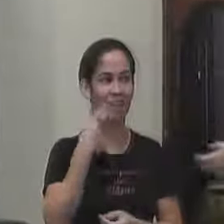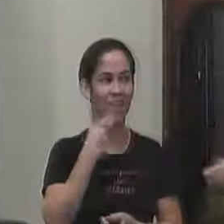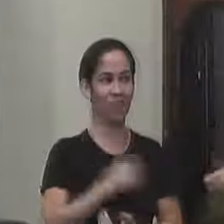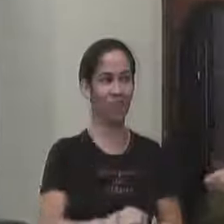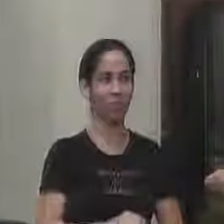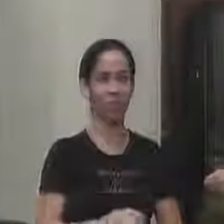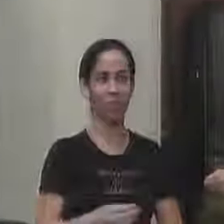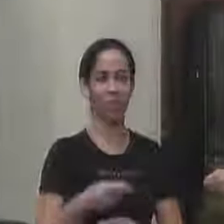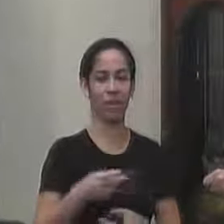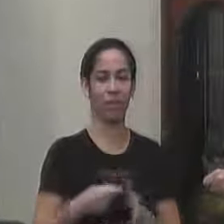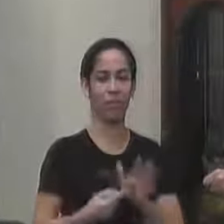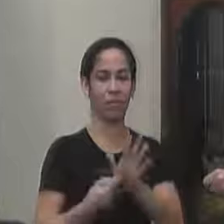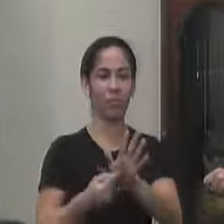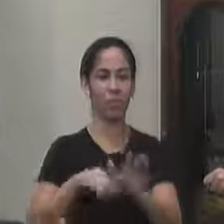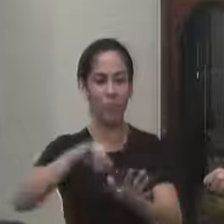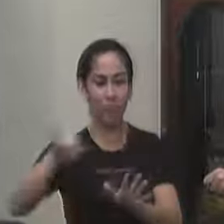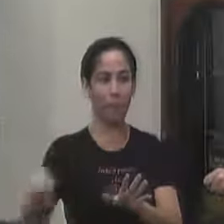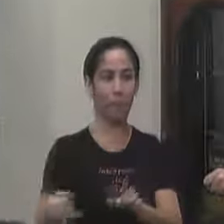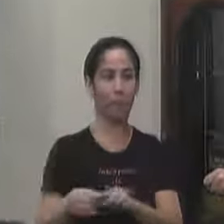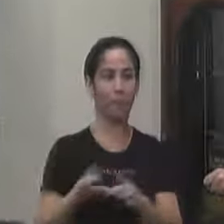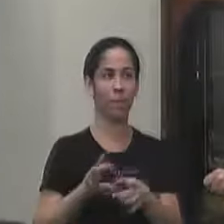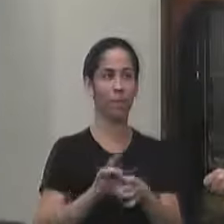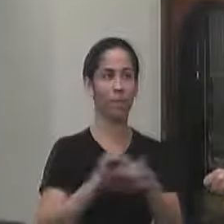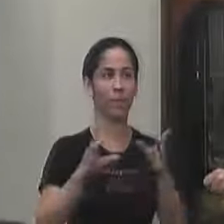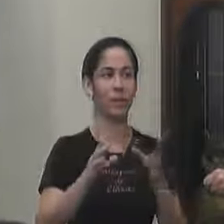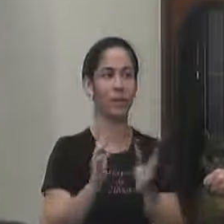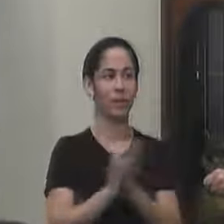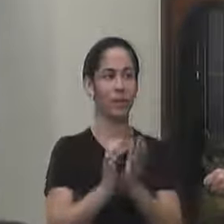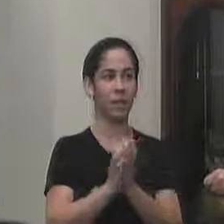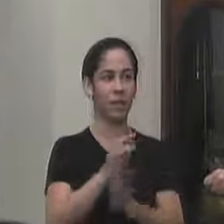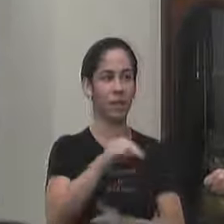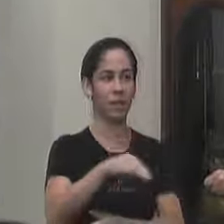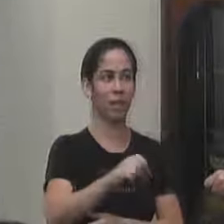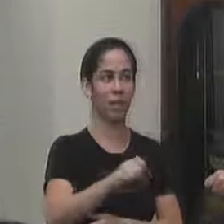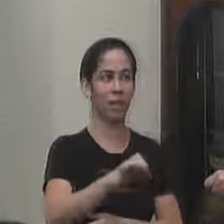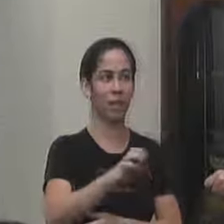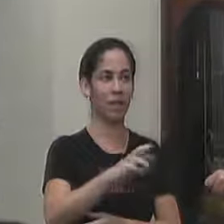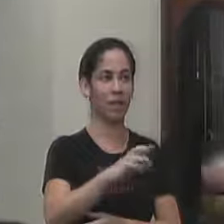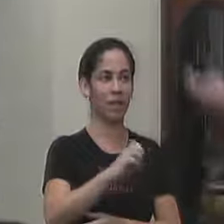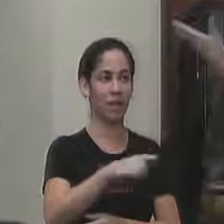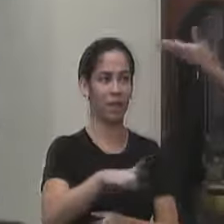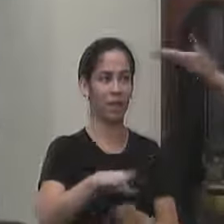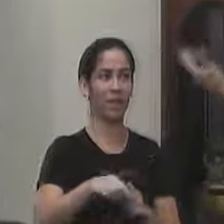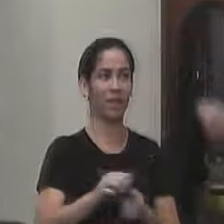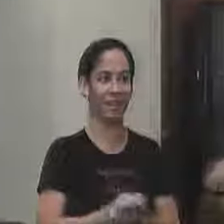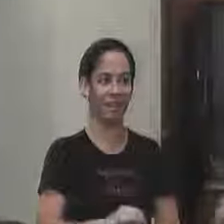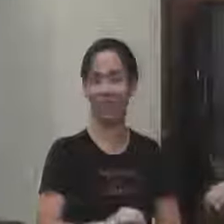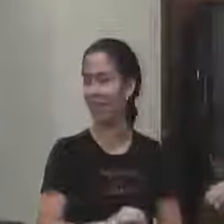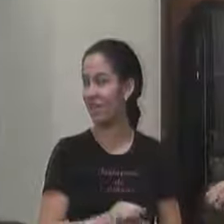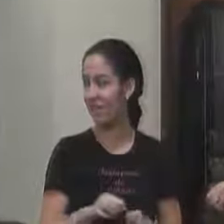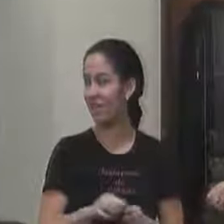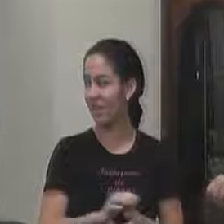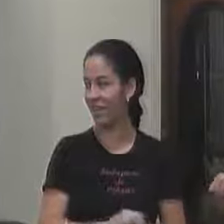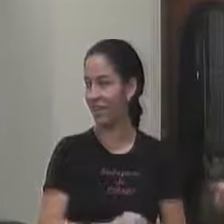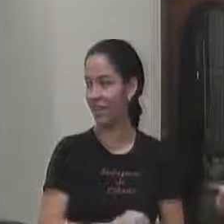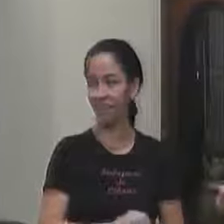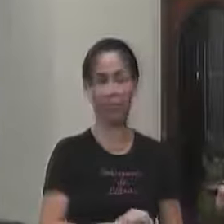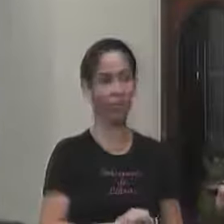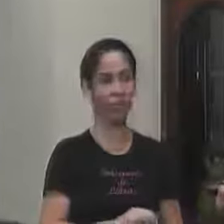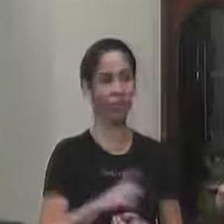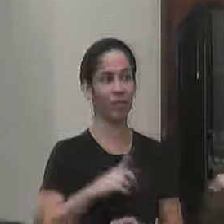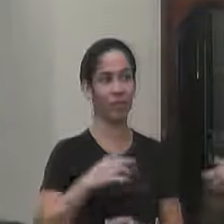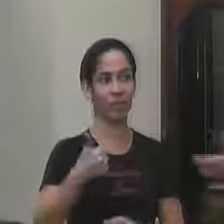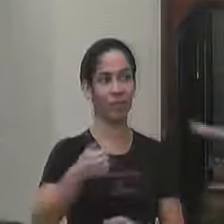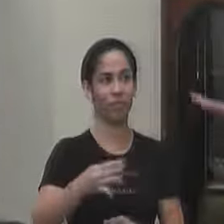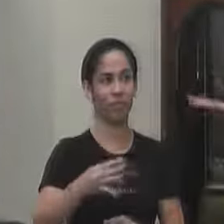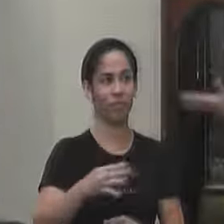ofereceu a possibilidade de abertura de uma turma de maternal porque tinha até eu te convidei para a reunião tinham 14